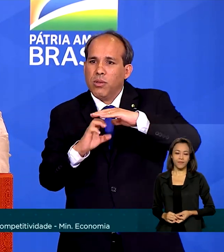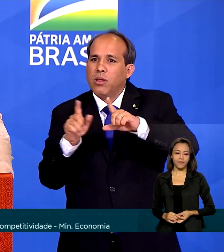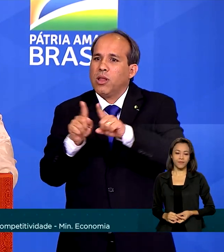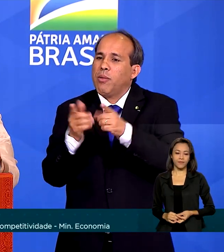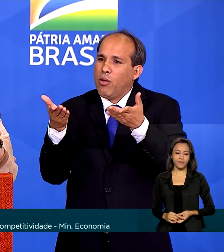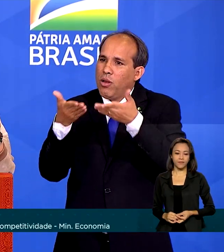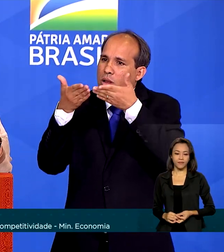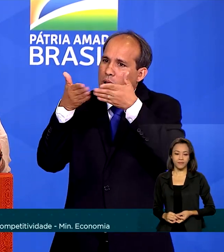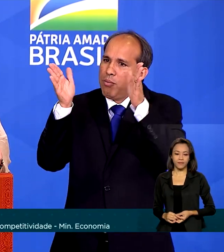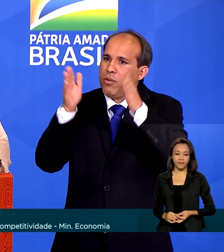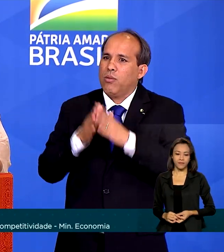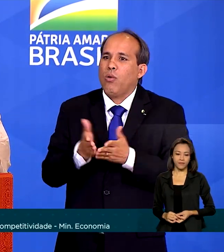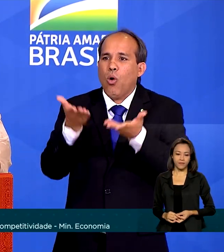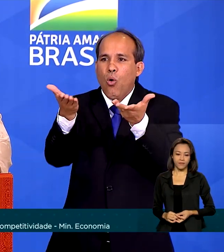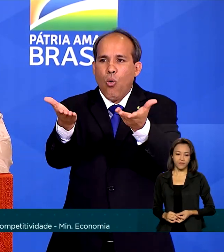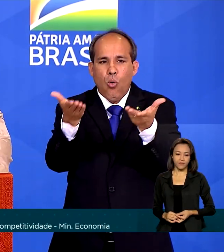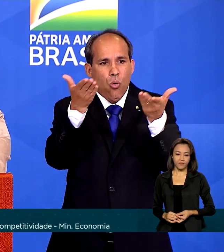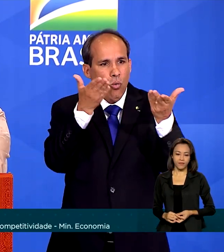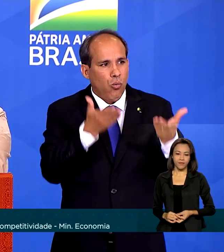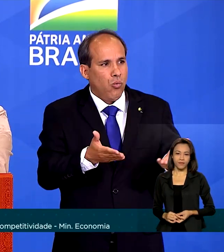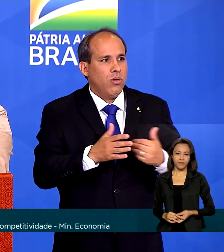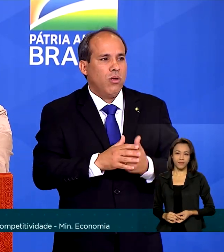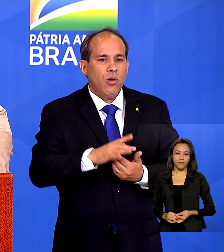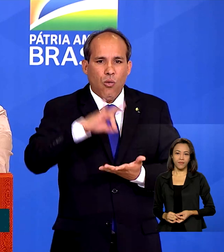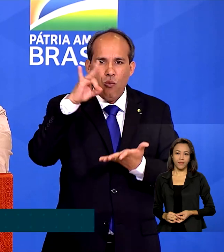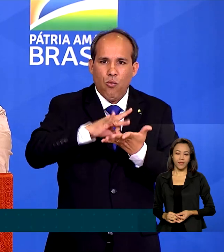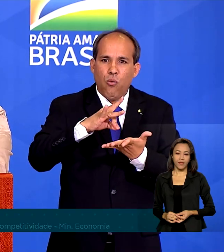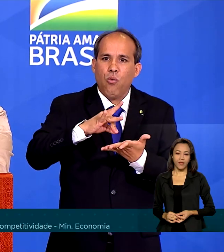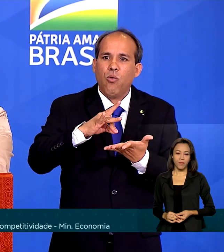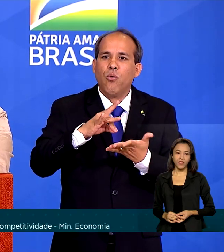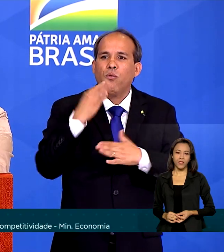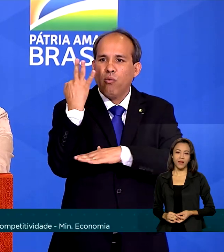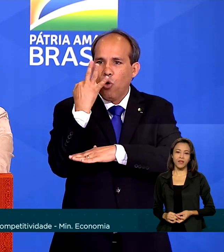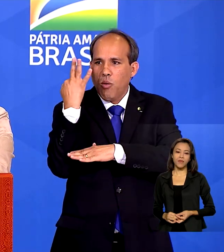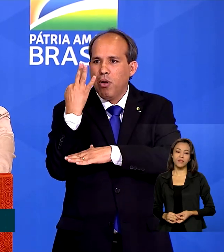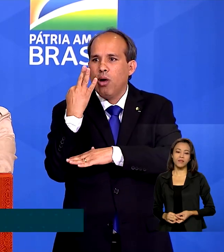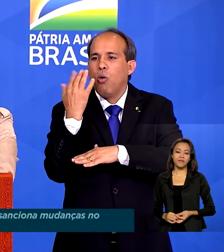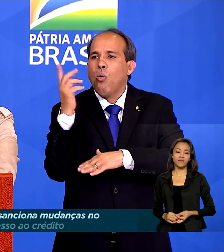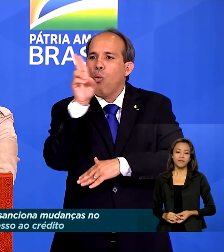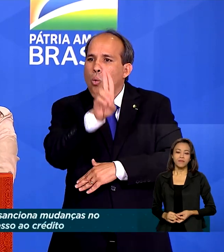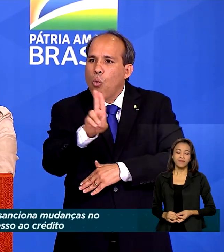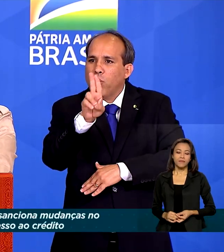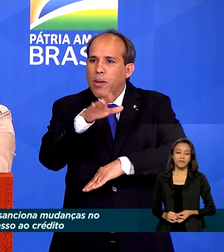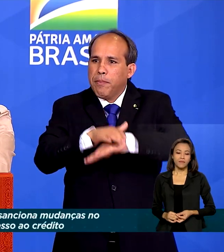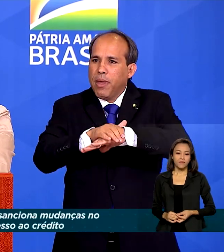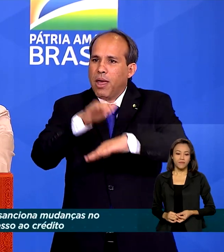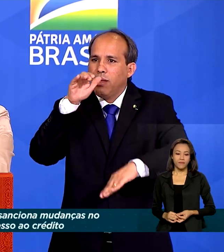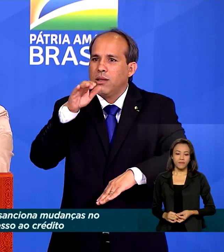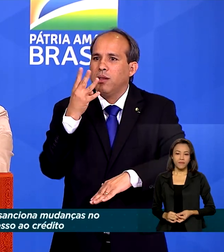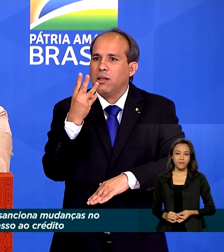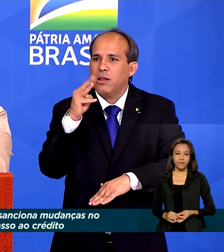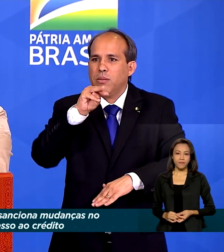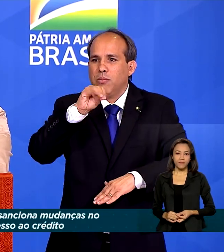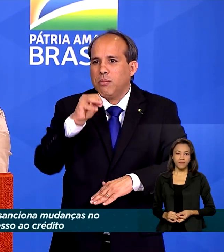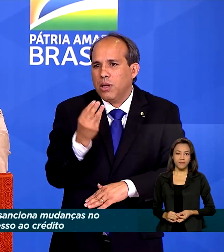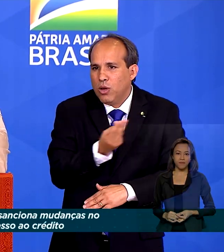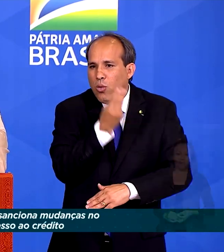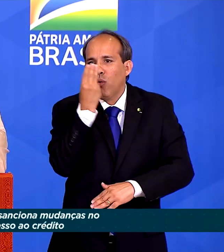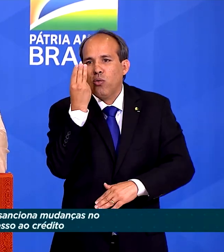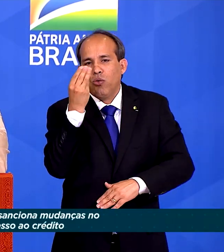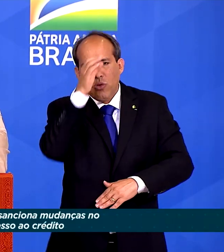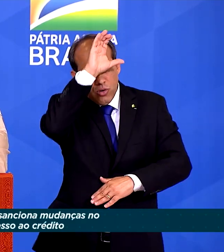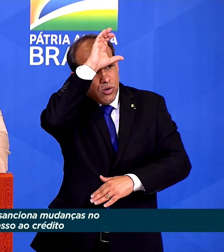a gente agora convida a se formalizarem para acessar crédito mais de 13 milhões de MEIs